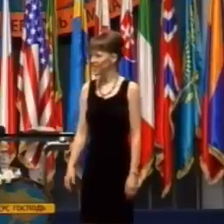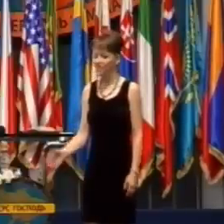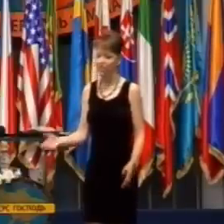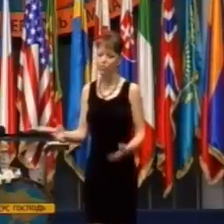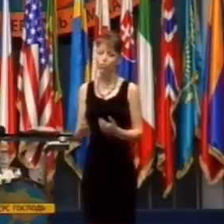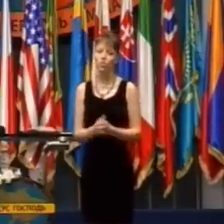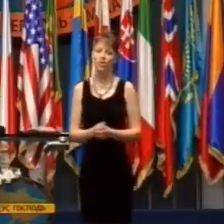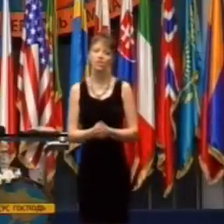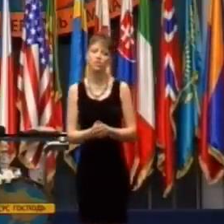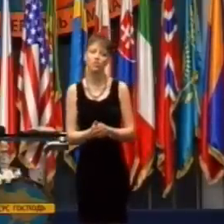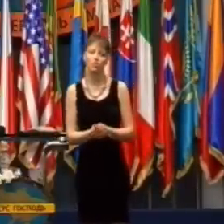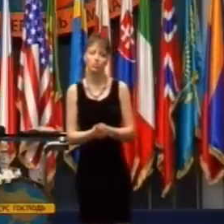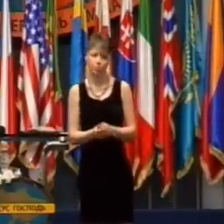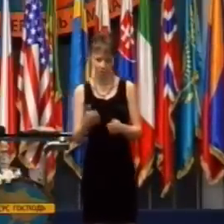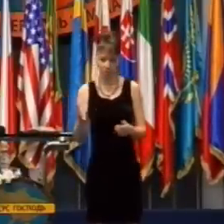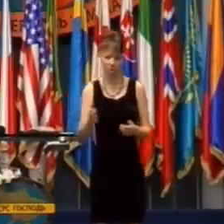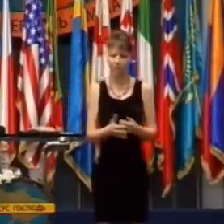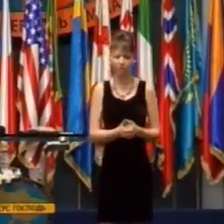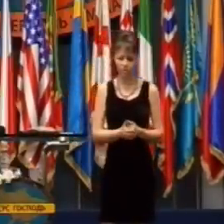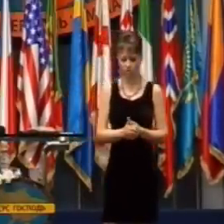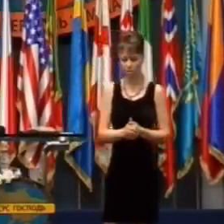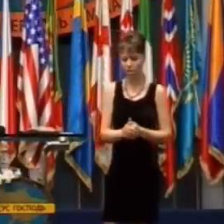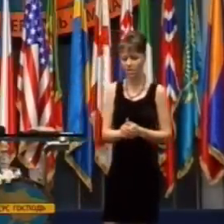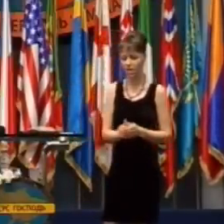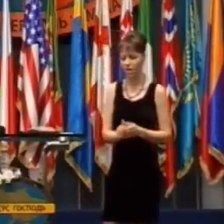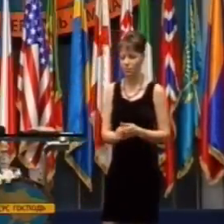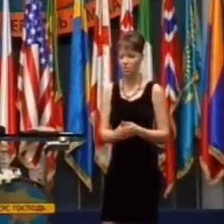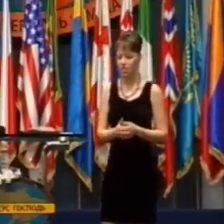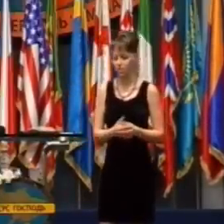Máme v americkej armáde takéto porekadlo.